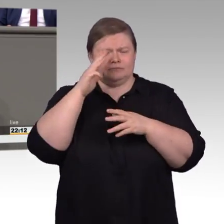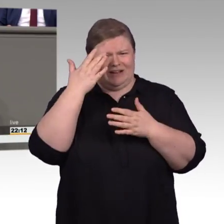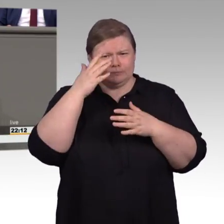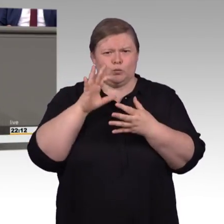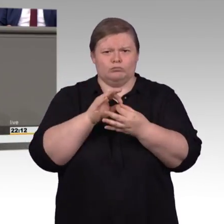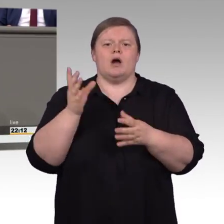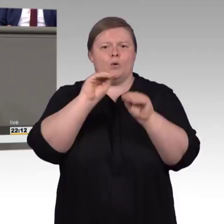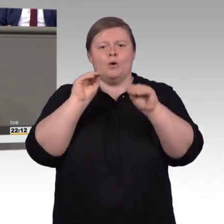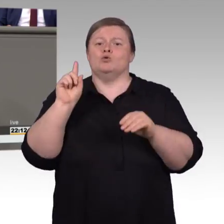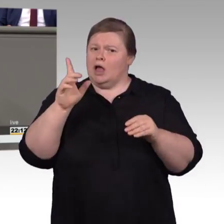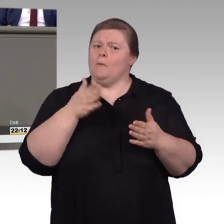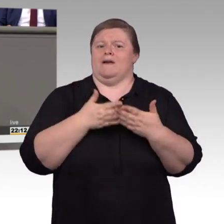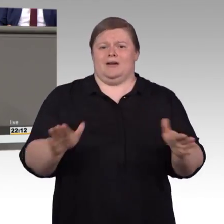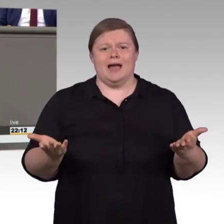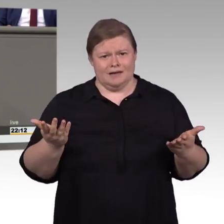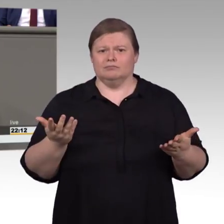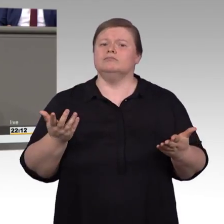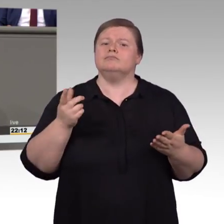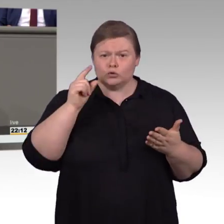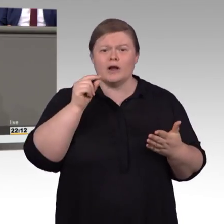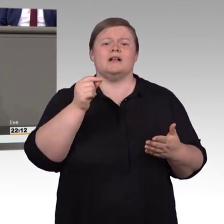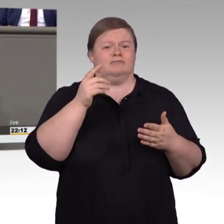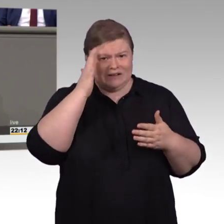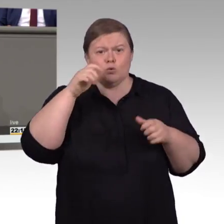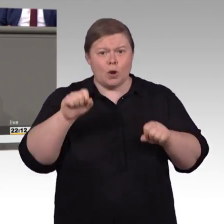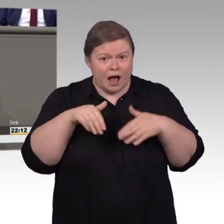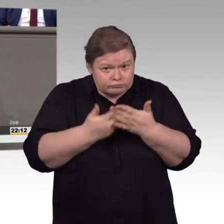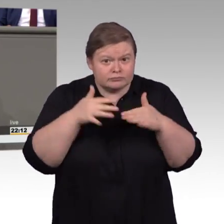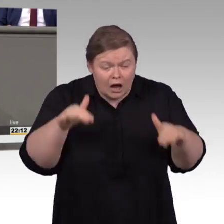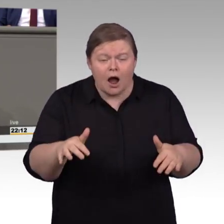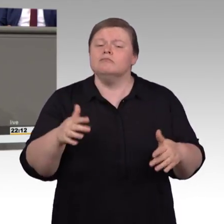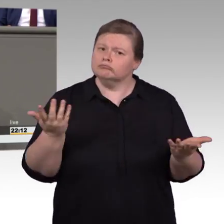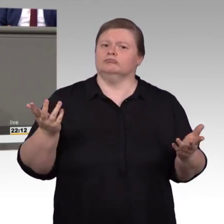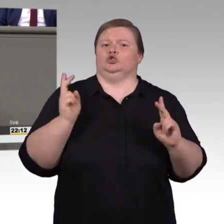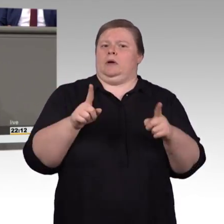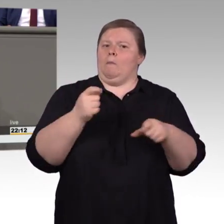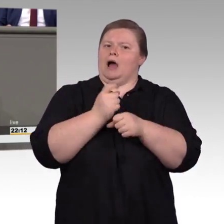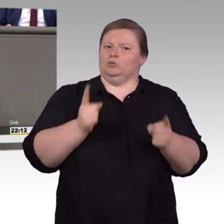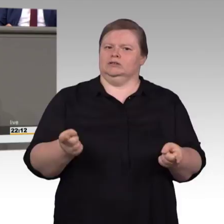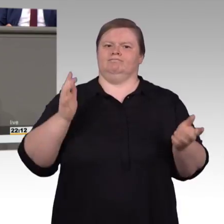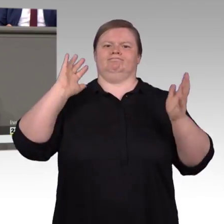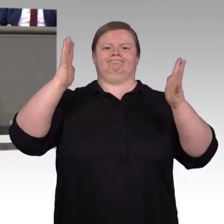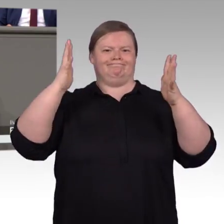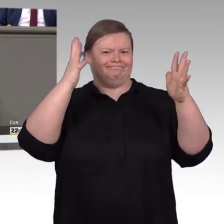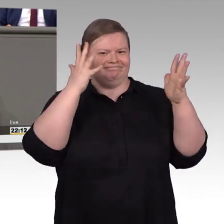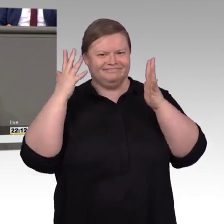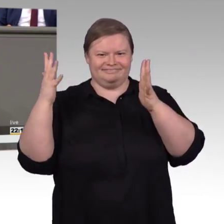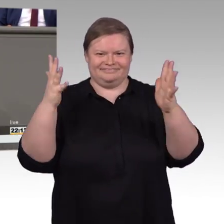Maßnahmen zur Durchsetzung der digitalen Barrierefreiheit geschnürt. Alle öffentlichen Stellen des Bundes müssen zukünftig eine